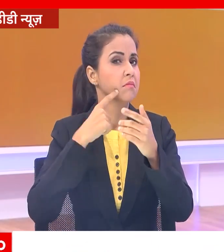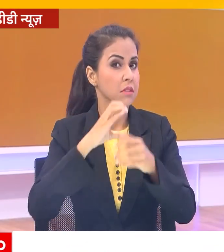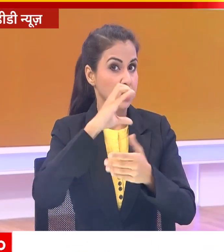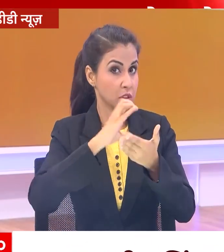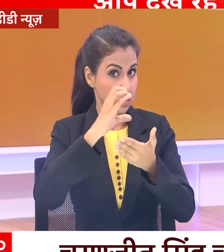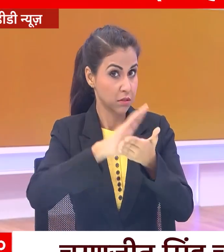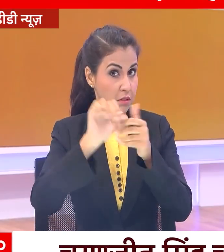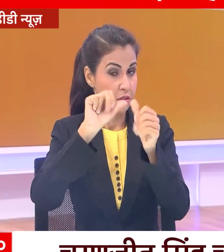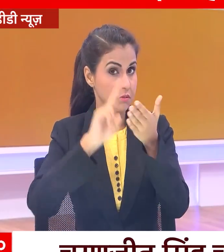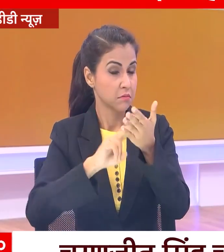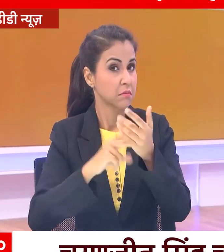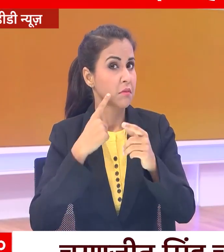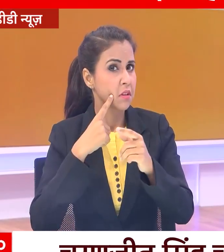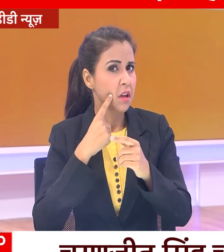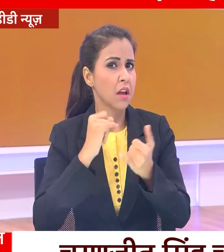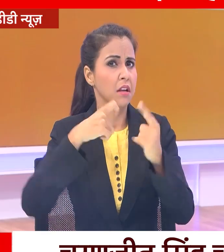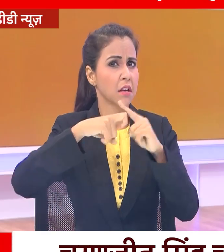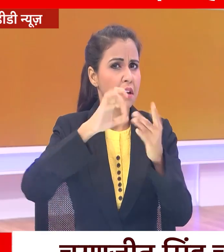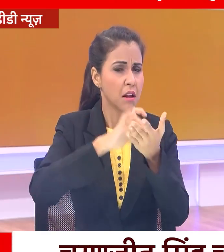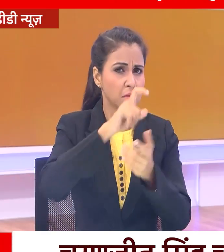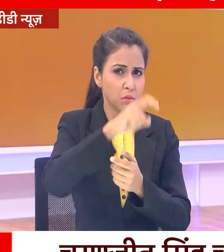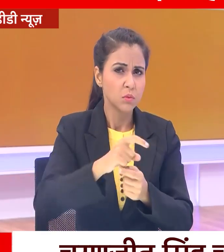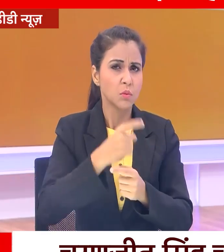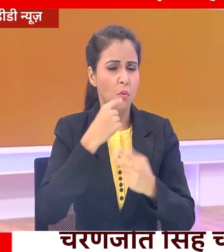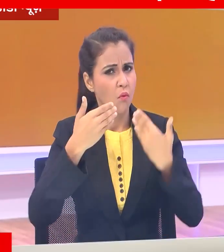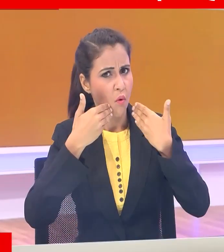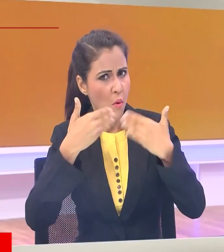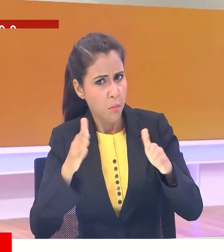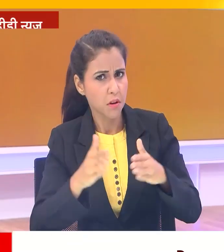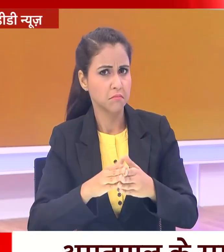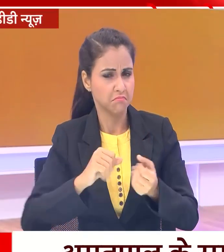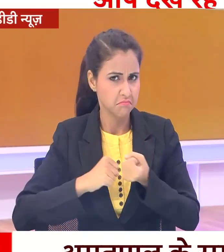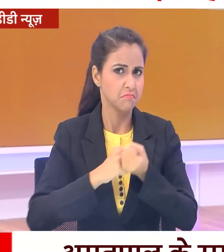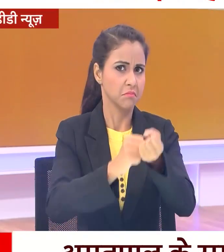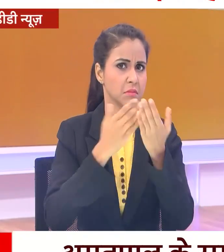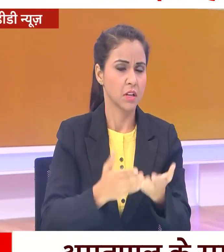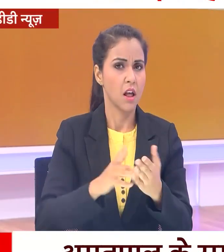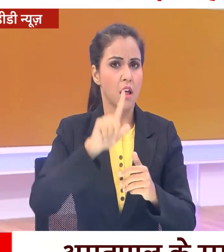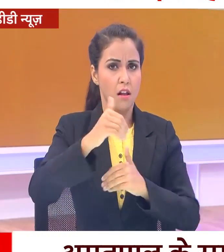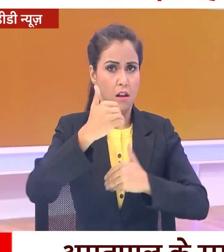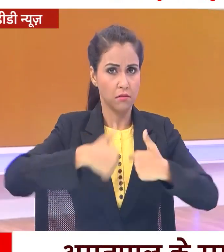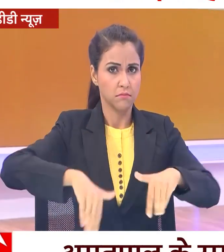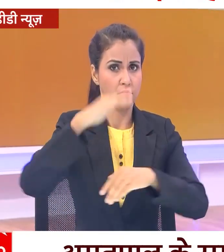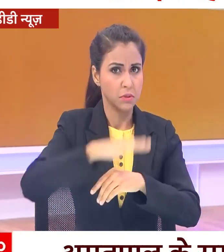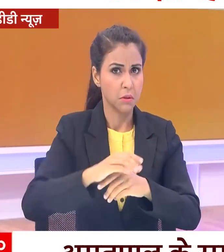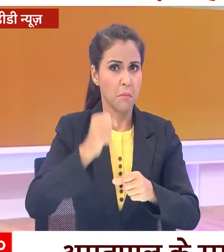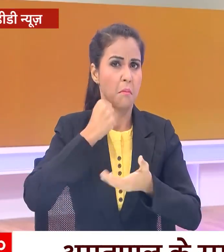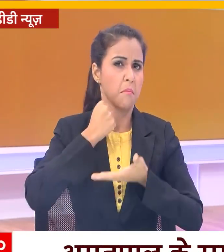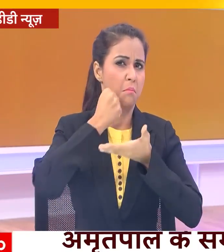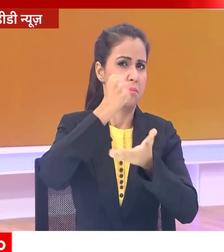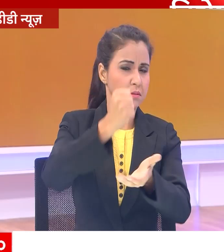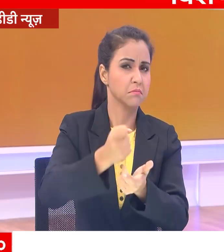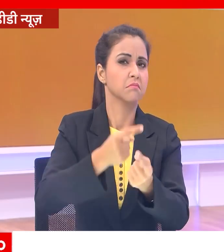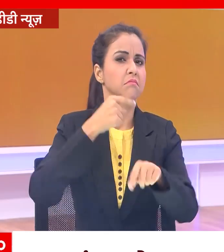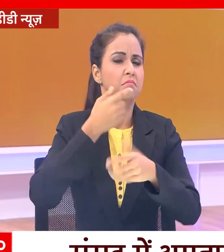खालिस्तानी समर्थक अमरतपाल सिंग का खुल कर समर्थन कर दिया है लोगसभा में बजट पर चर्चा